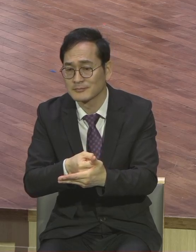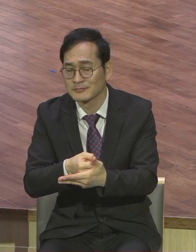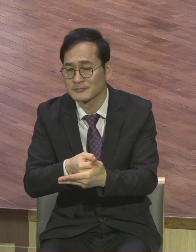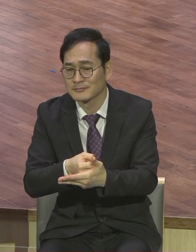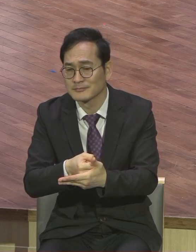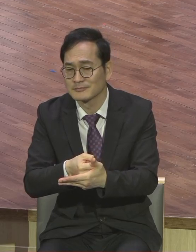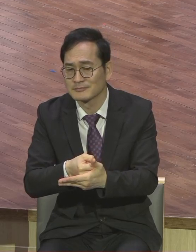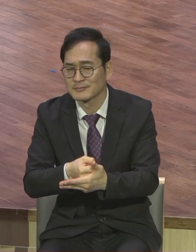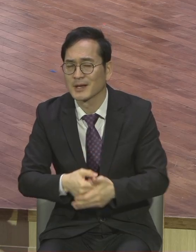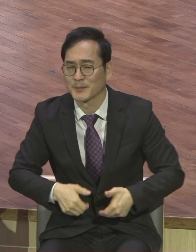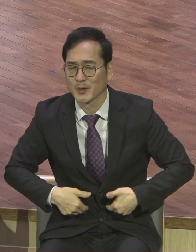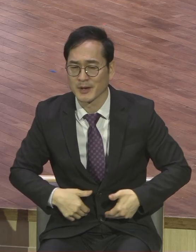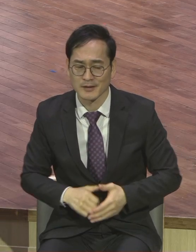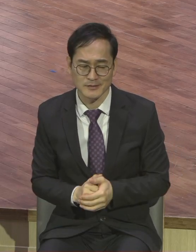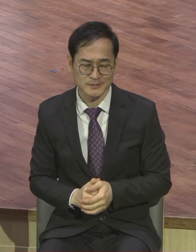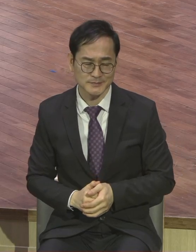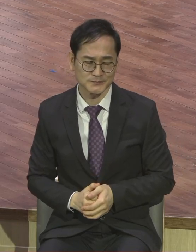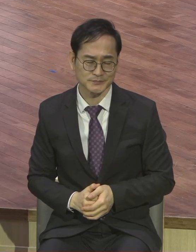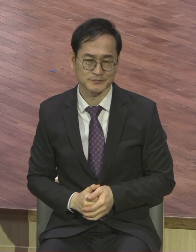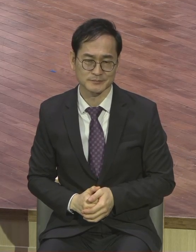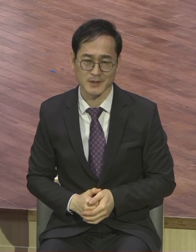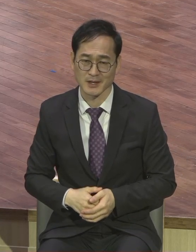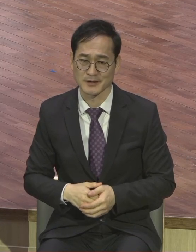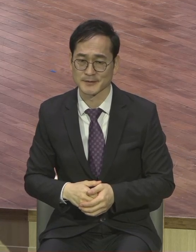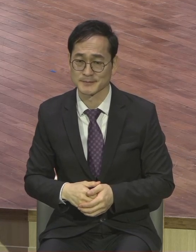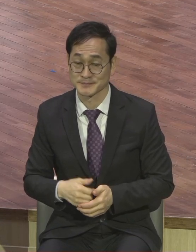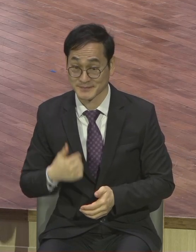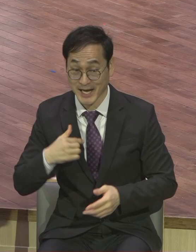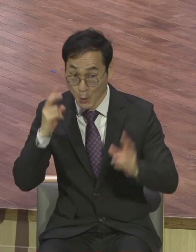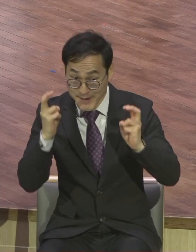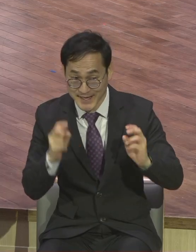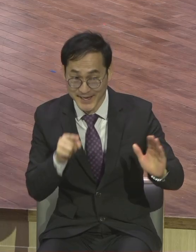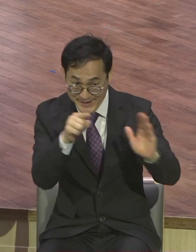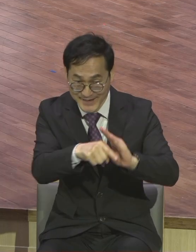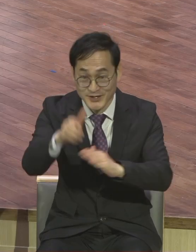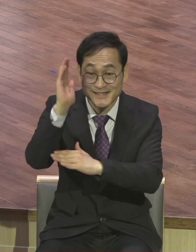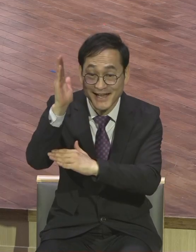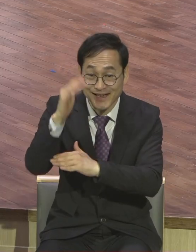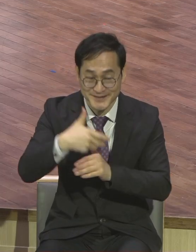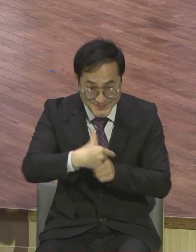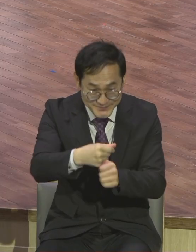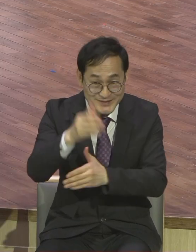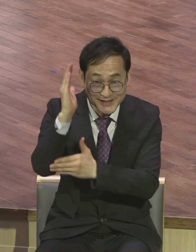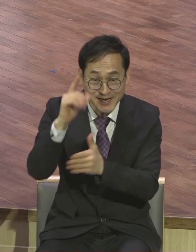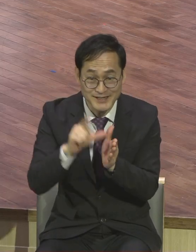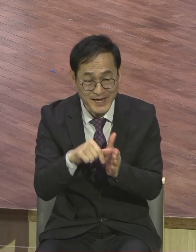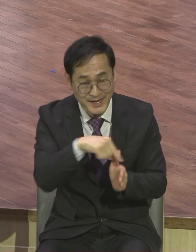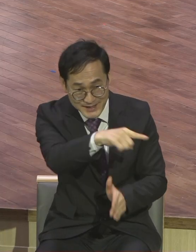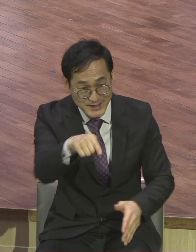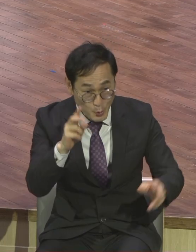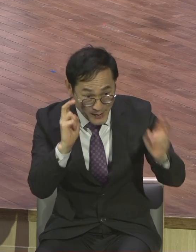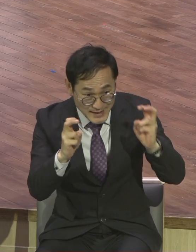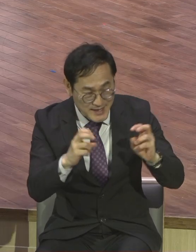혹시 예배 드릴 때 했으면 감사합니다 이 기업이 성교사를 파송할 수 있는 기업이 되어야 주옵사사